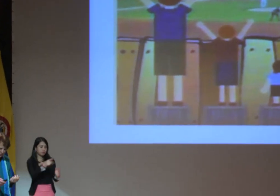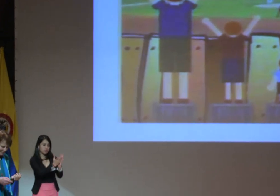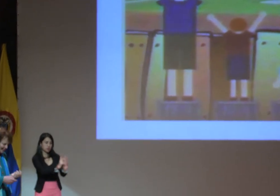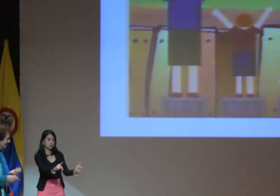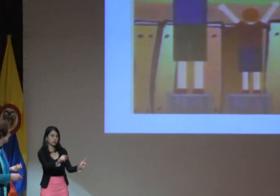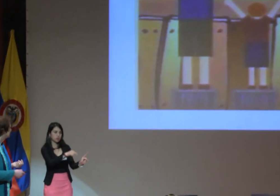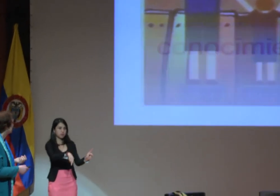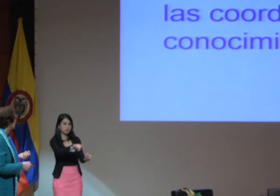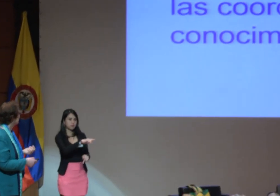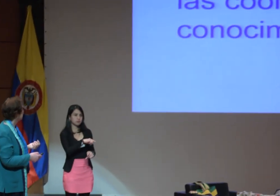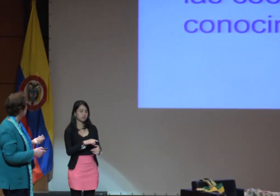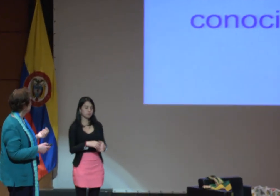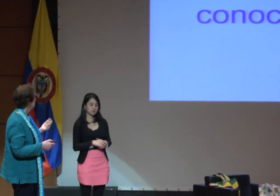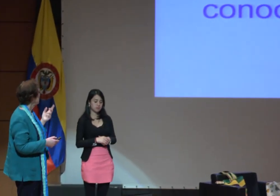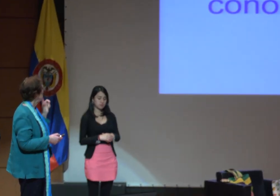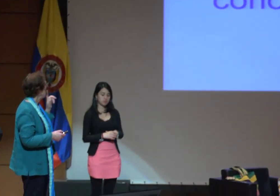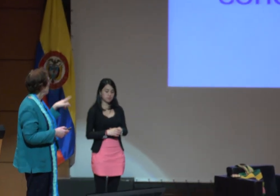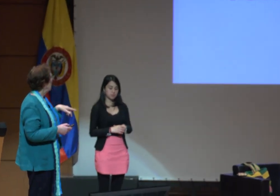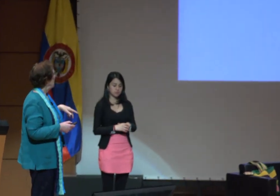o alumnas.